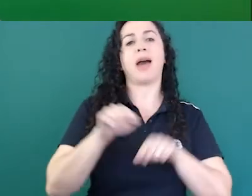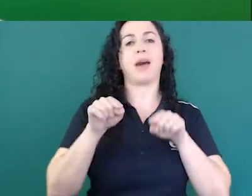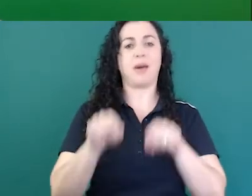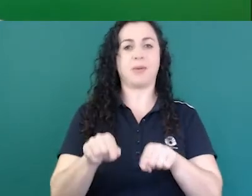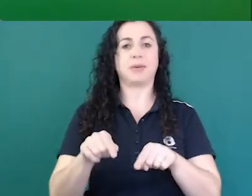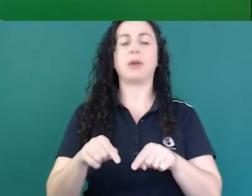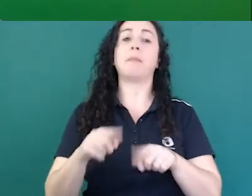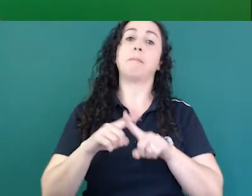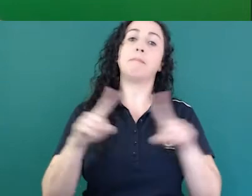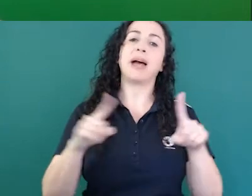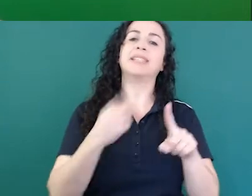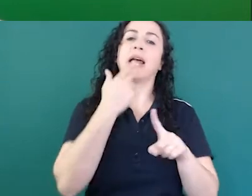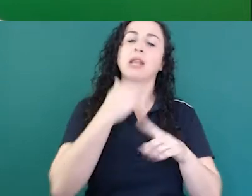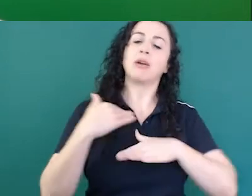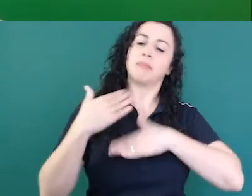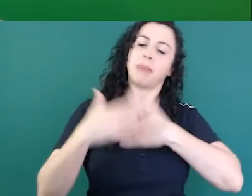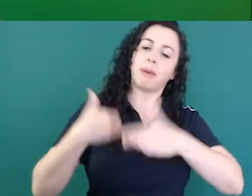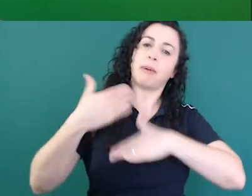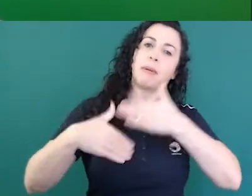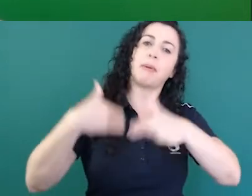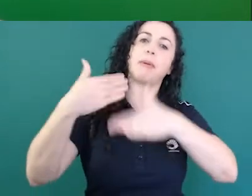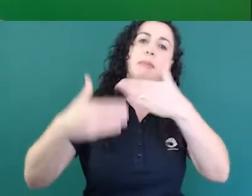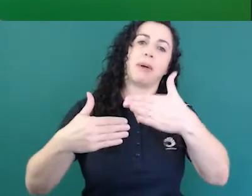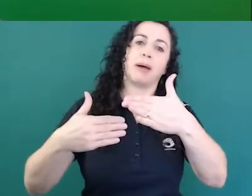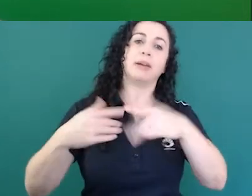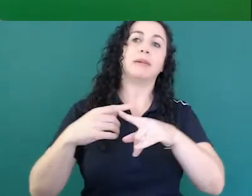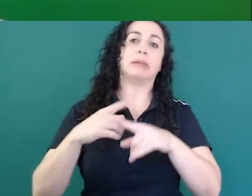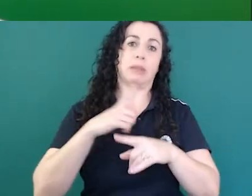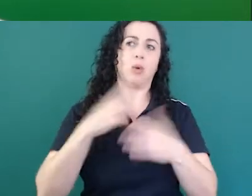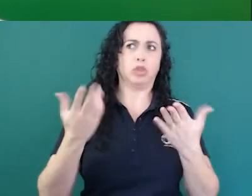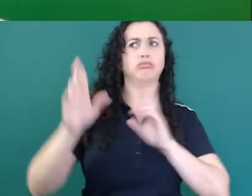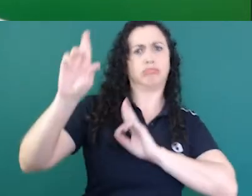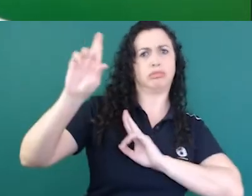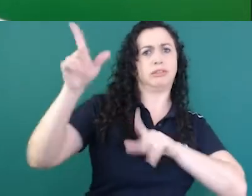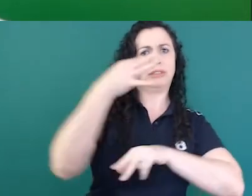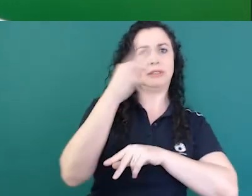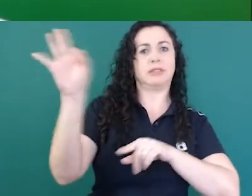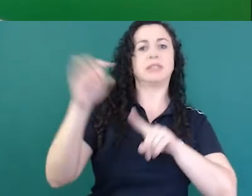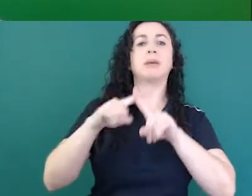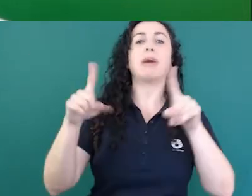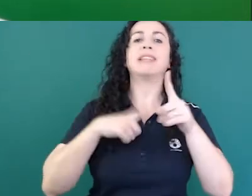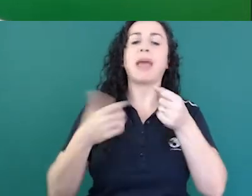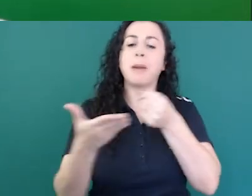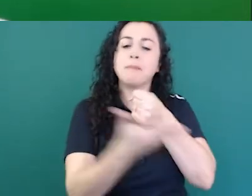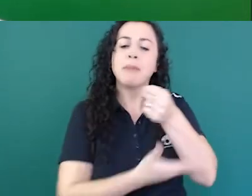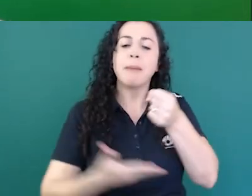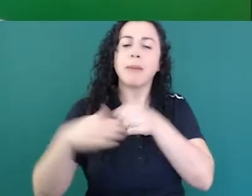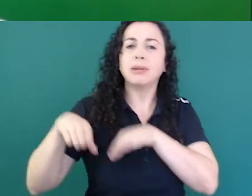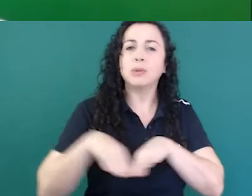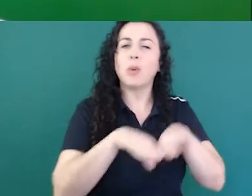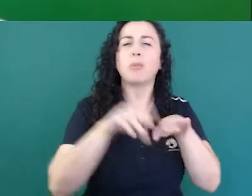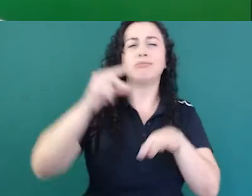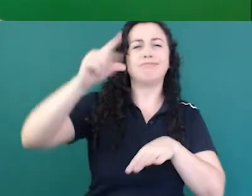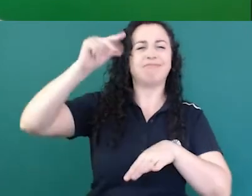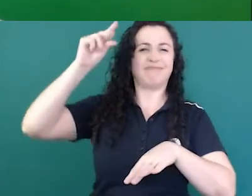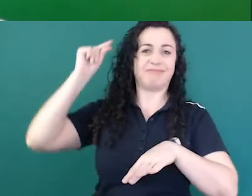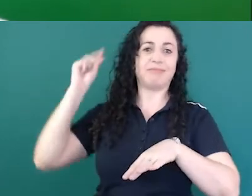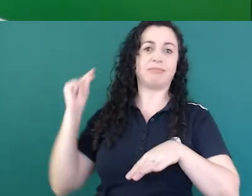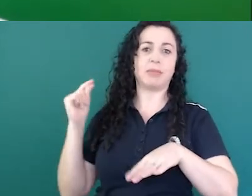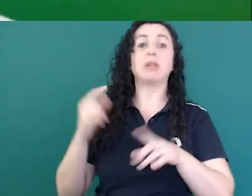dinâmica, evolui, nós evoluímos com a nossa língua, mas ela tem uma raiz dessa língua francesa de sinais, assim